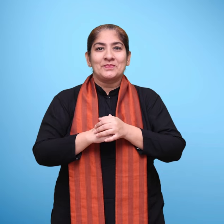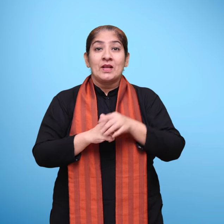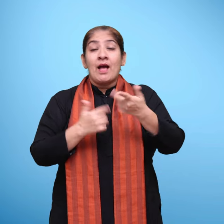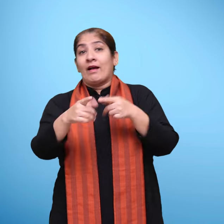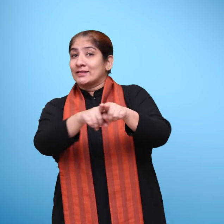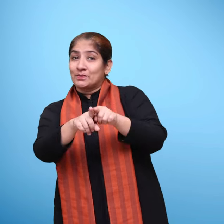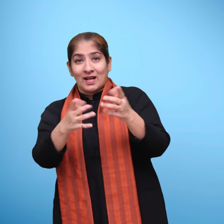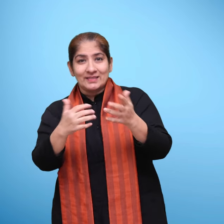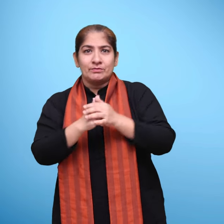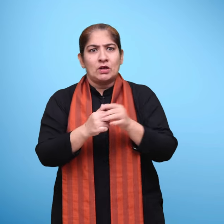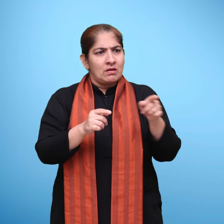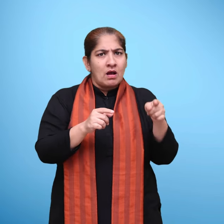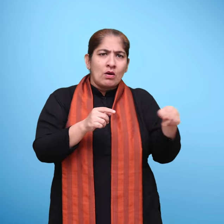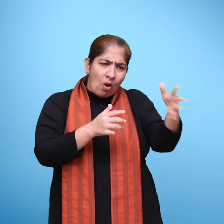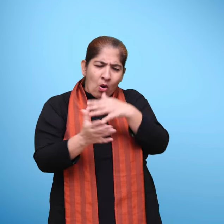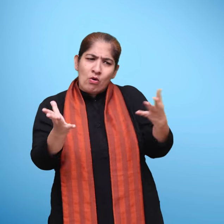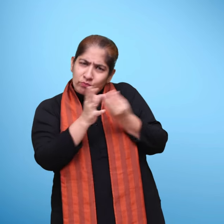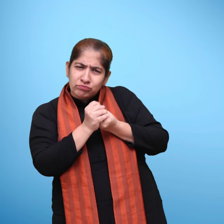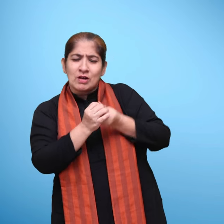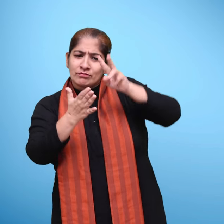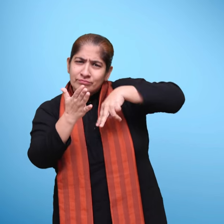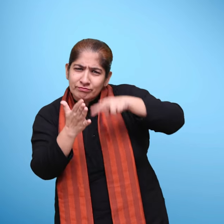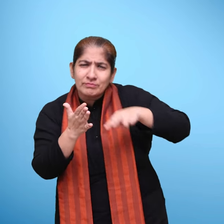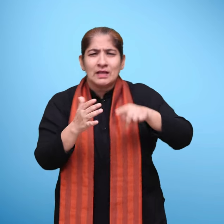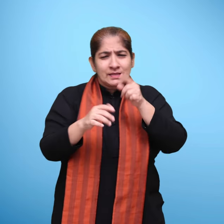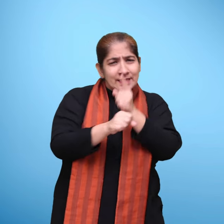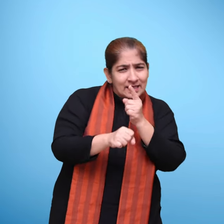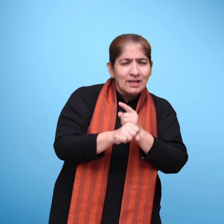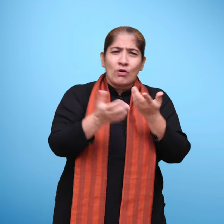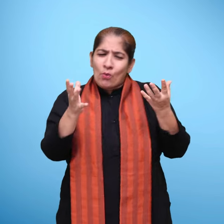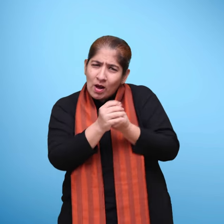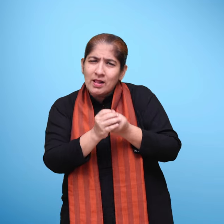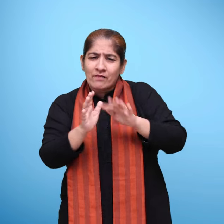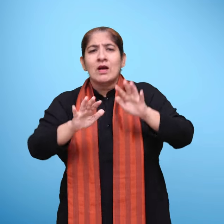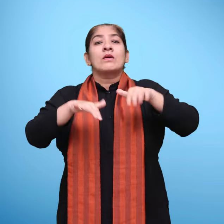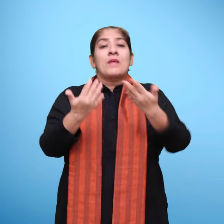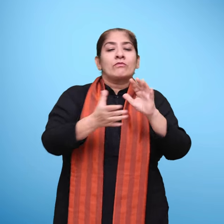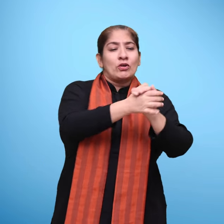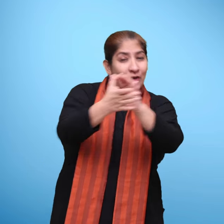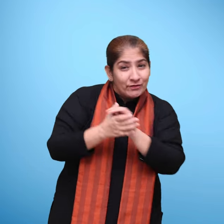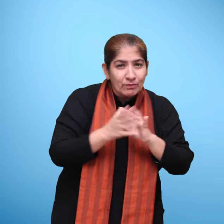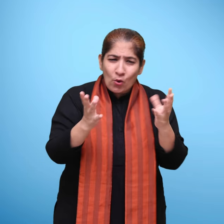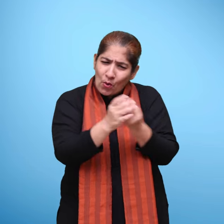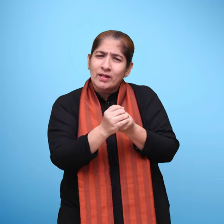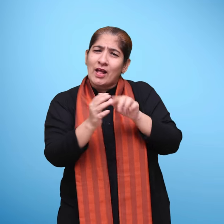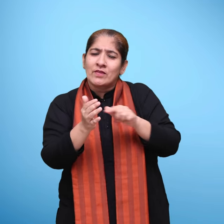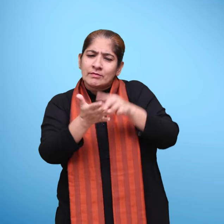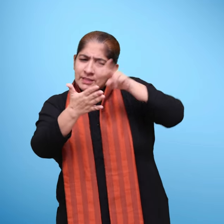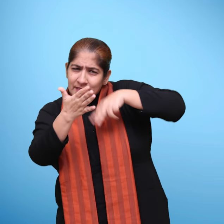जैसे मिलकर पढ़ते समय बच्चे शिक्षक के साथ मिलकर और बाद में अपने मित्रों के साथ मिलकर पढ़िए